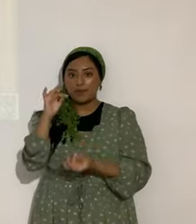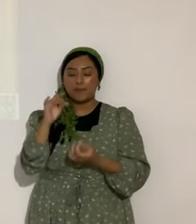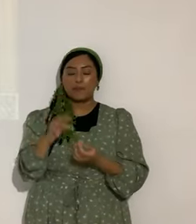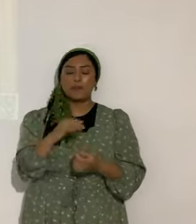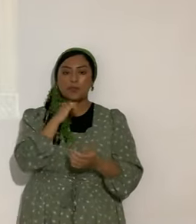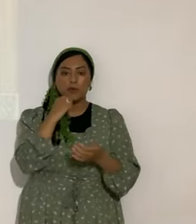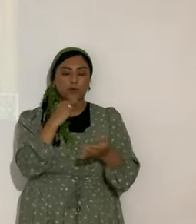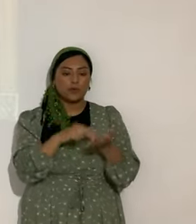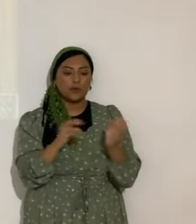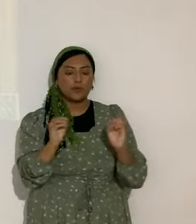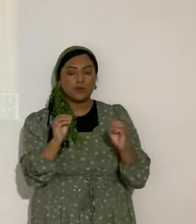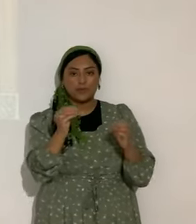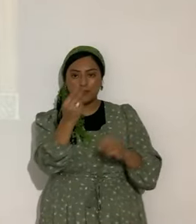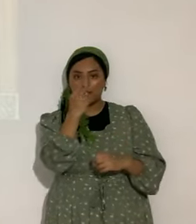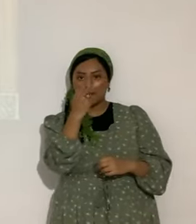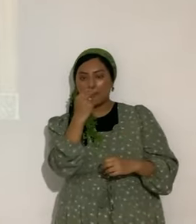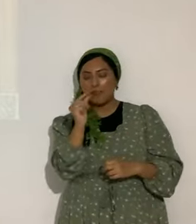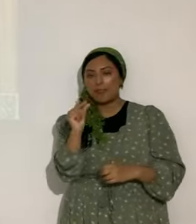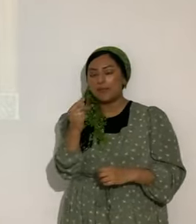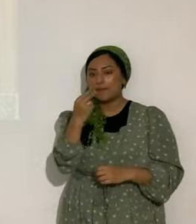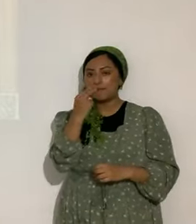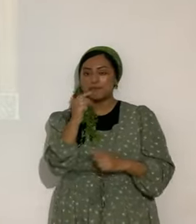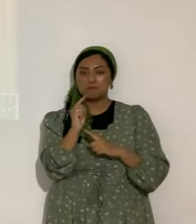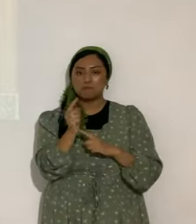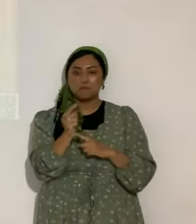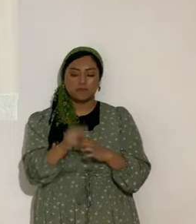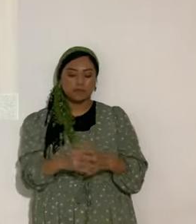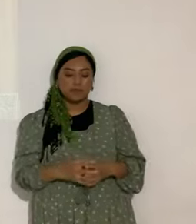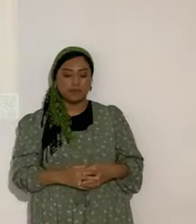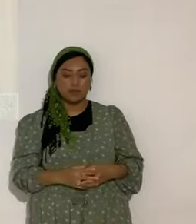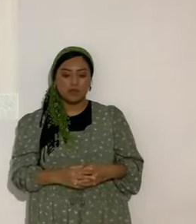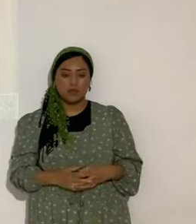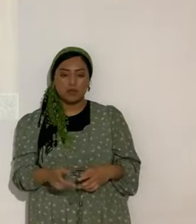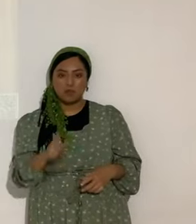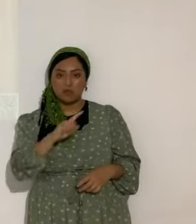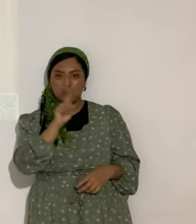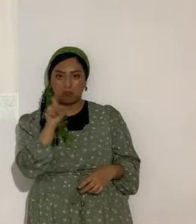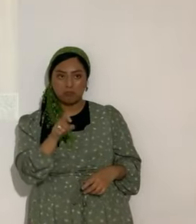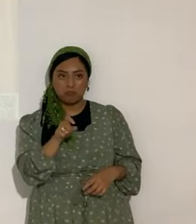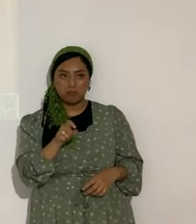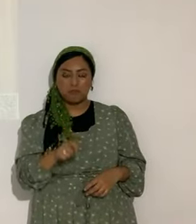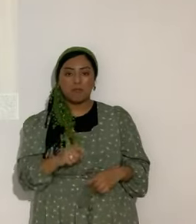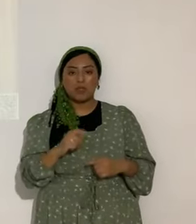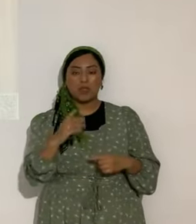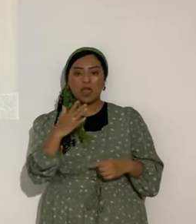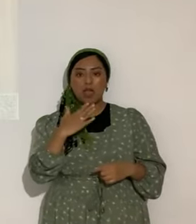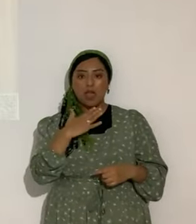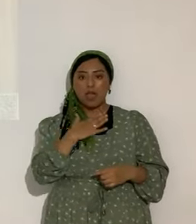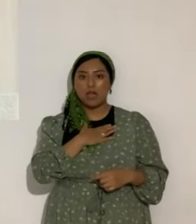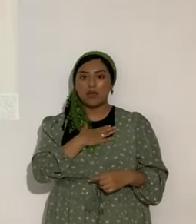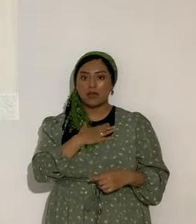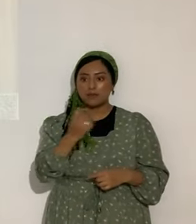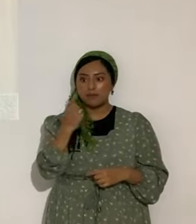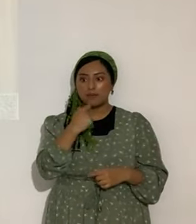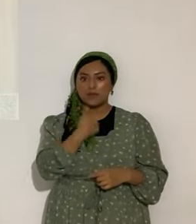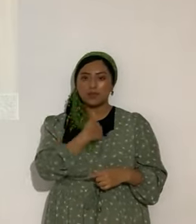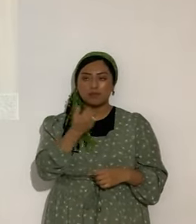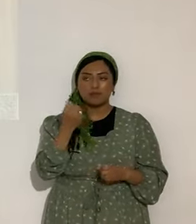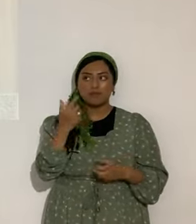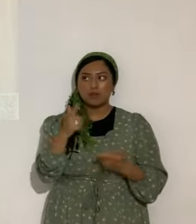anoten nada. Véanme tantito. Tantito. momentito. Una pregunta. Yo. Yo me la hice hace mucho tiempo. Pero mucho tiempo.